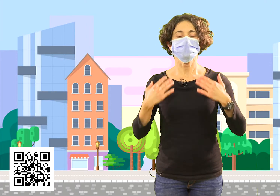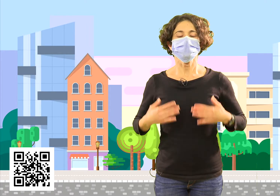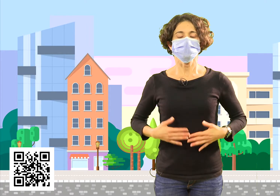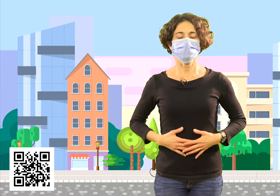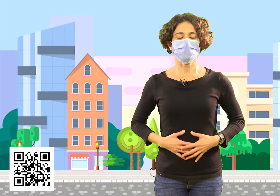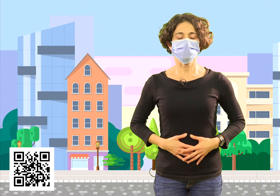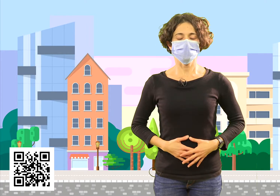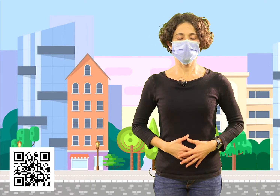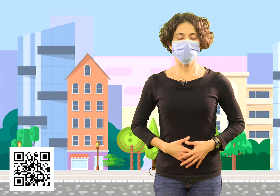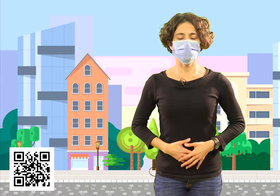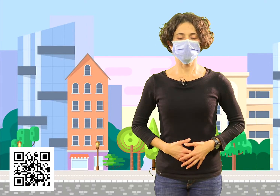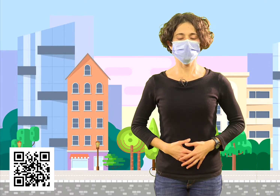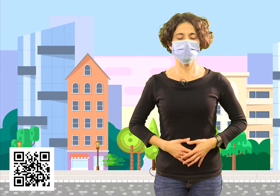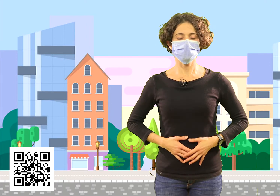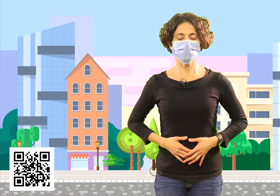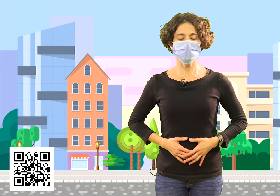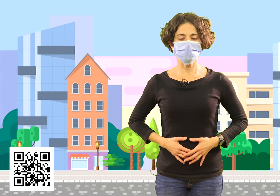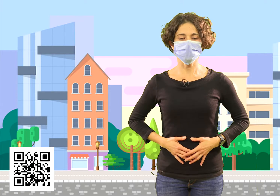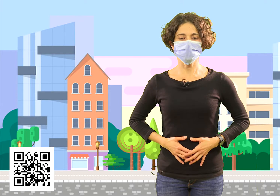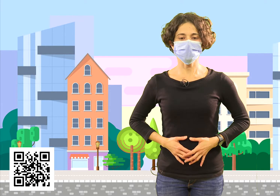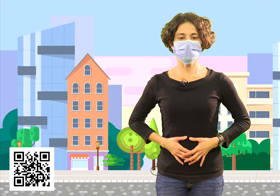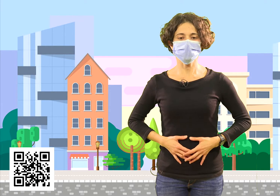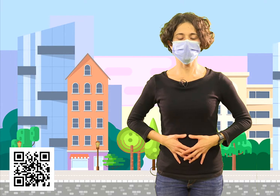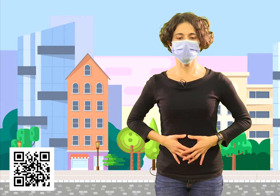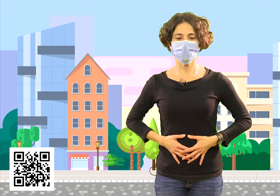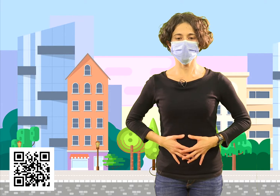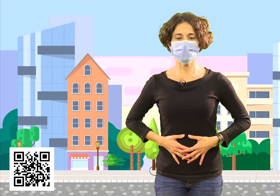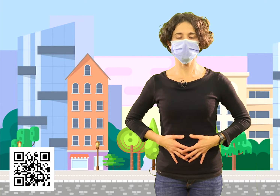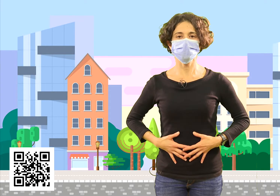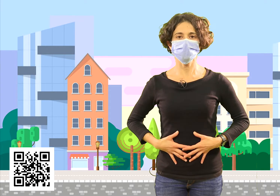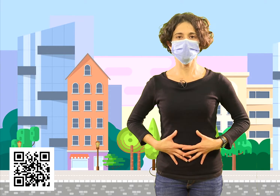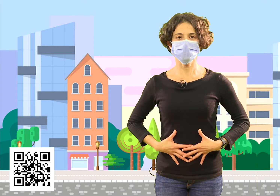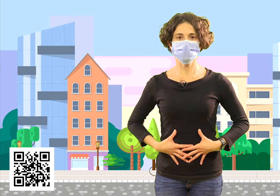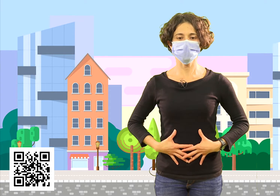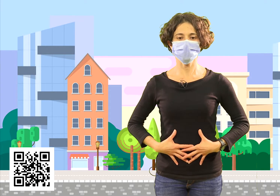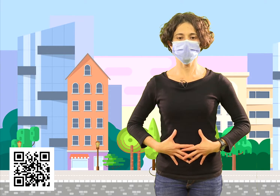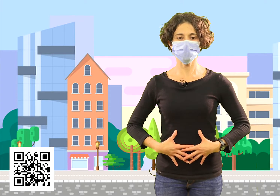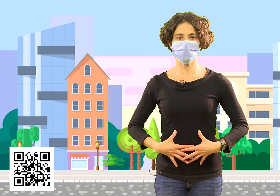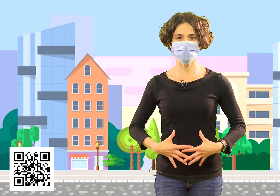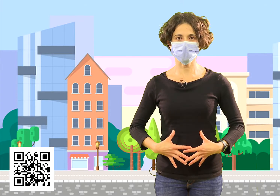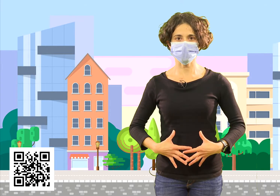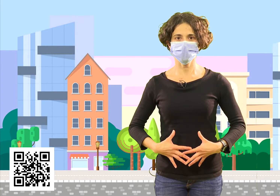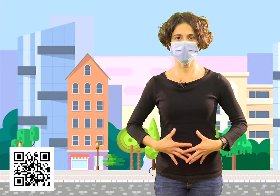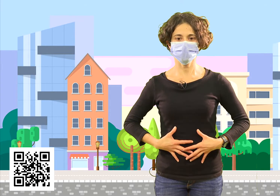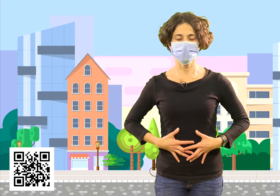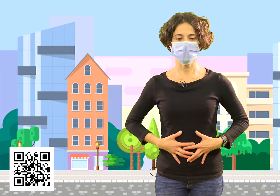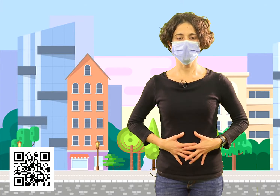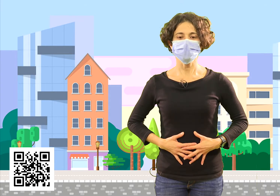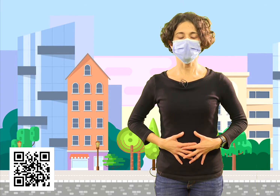llenamos bien los pulmones y tenemos que notar cómo se hincha nuestro abdomen.